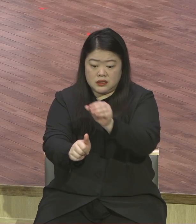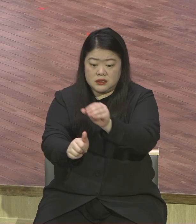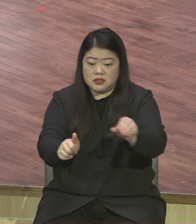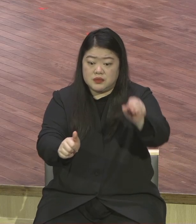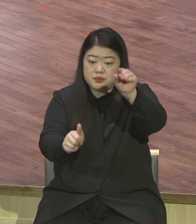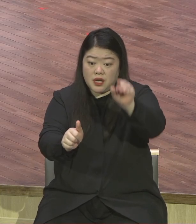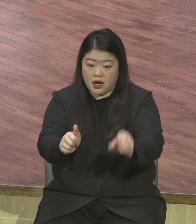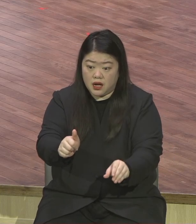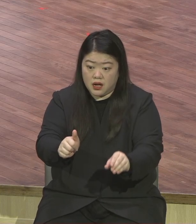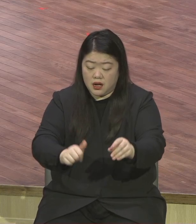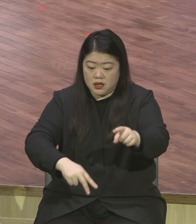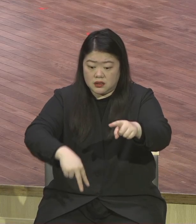하셨냐말이에요